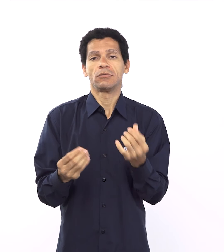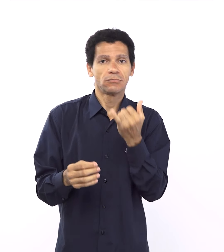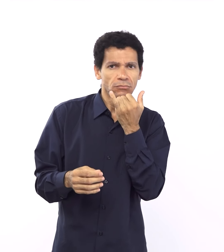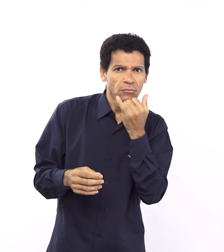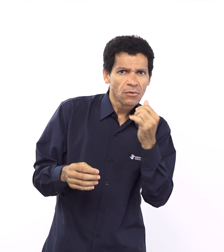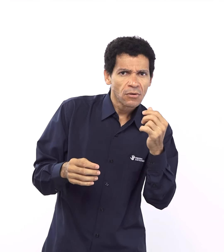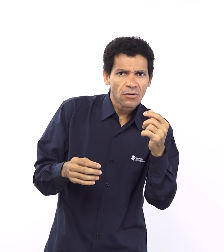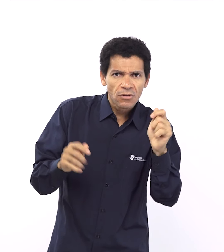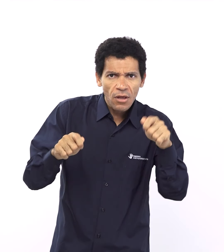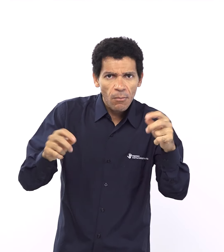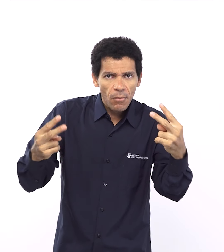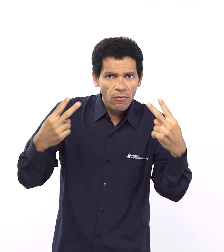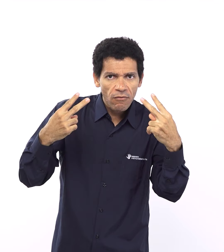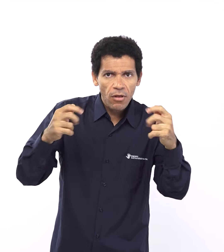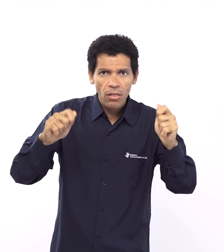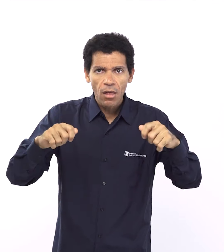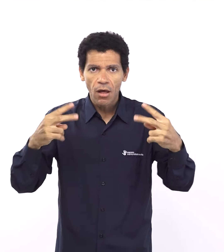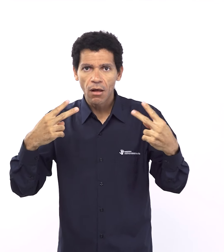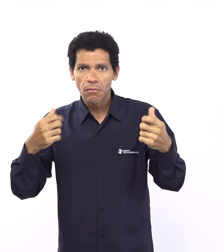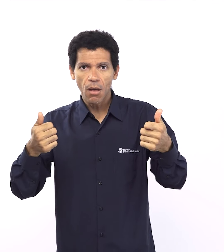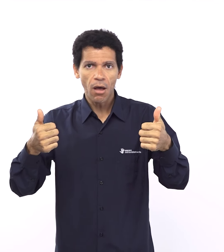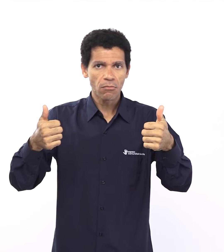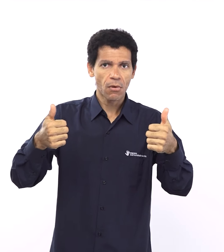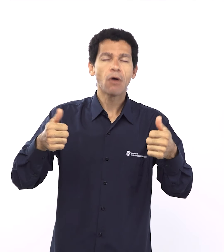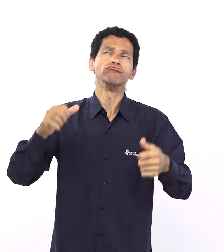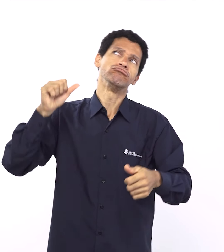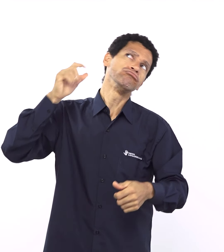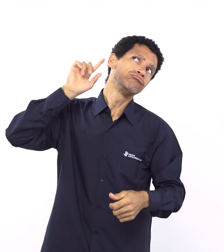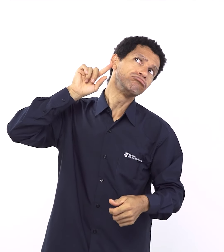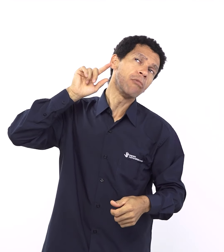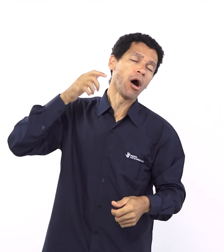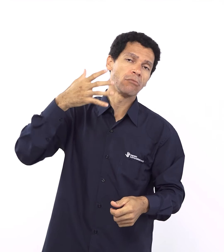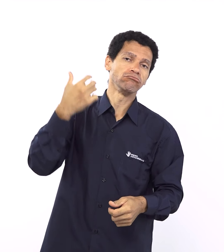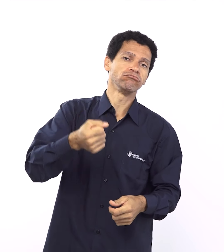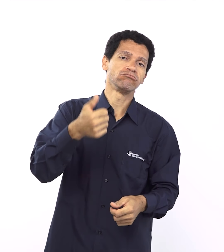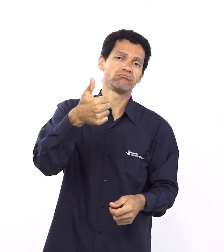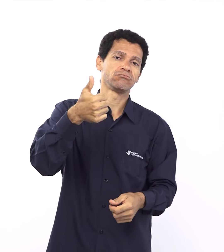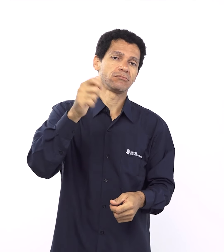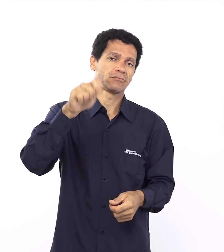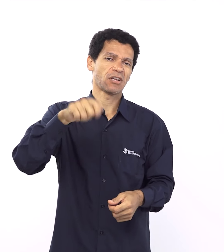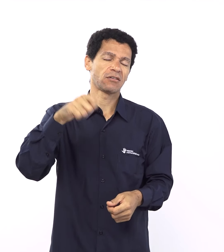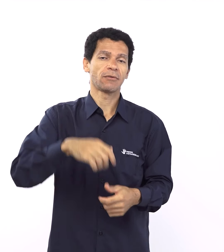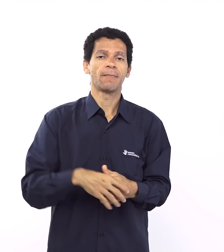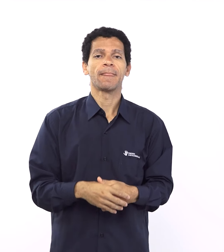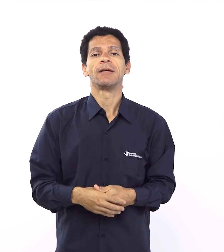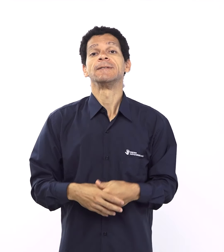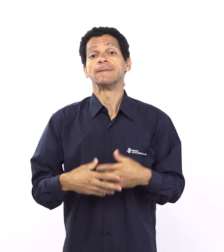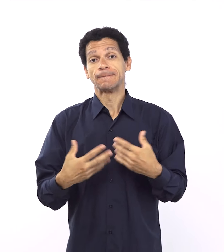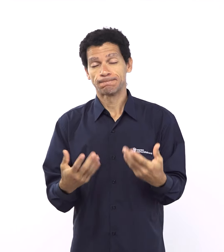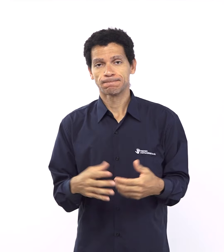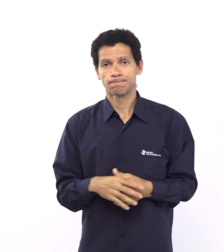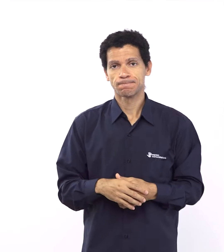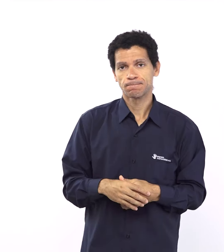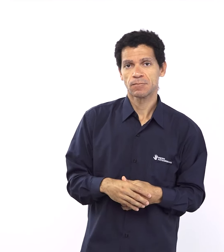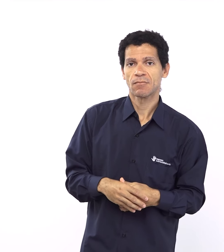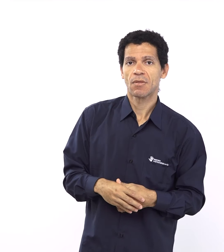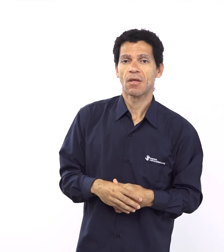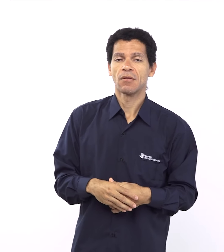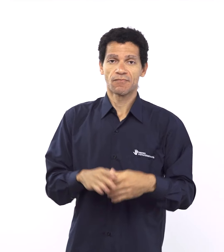noção desse chamado de Deus aqui. Então, o capítulo 12 de Gênesis, versos 1 a 3 diz, o Senhor disse a Abraão,